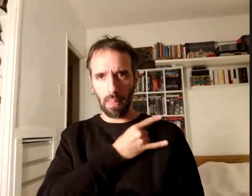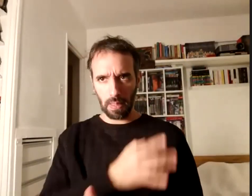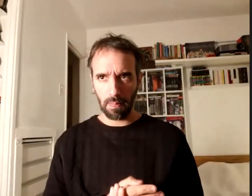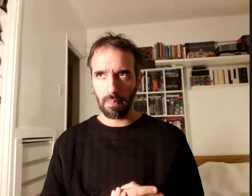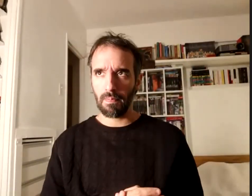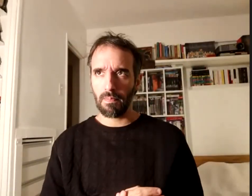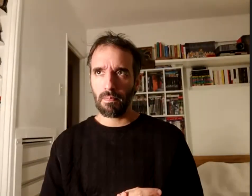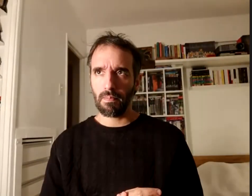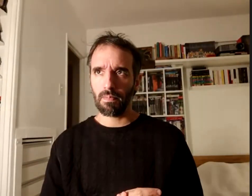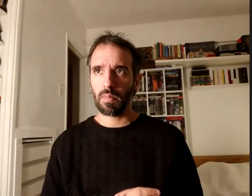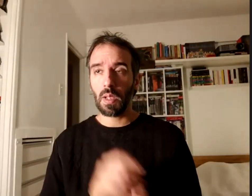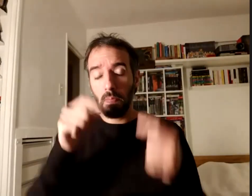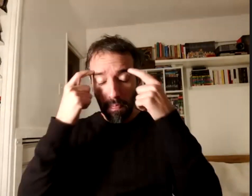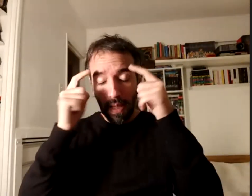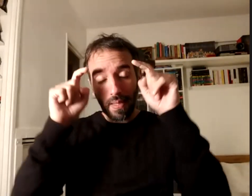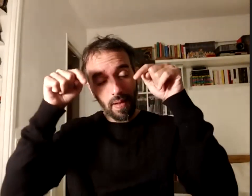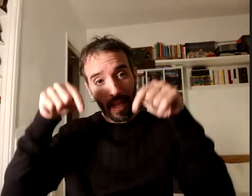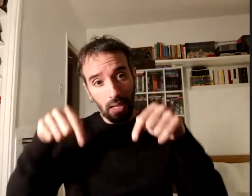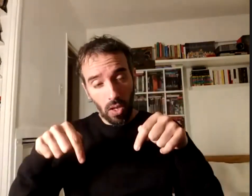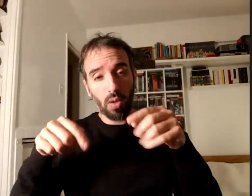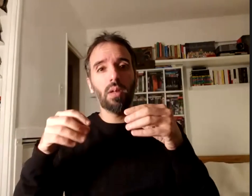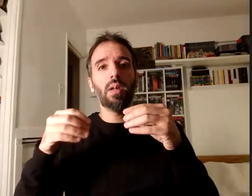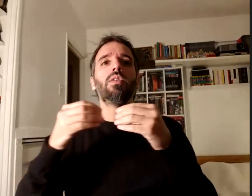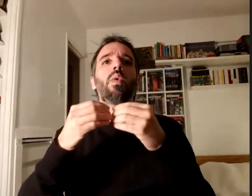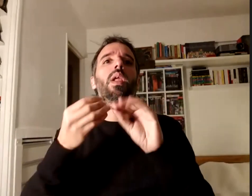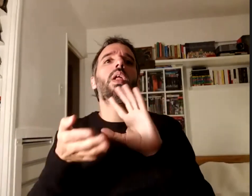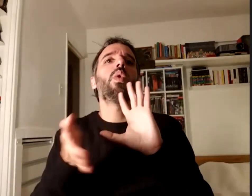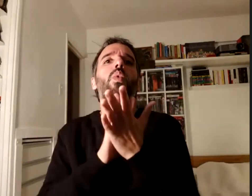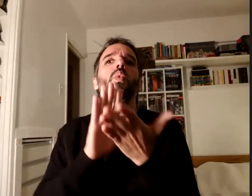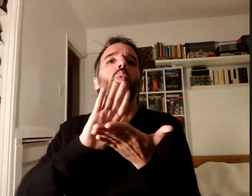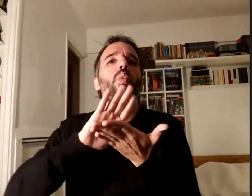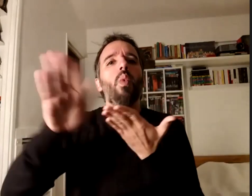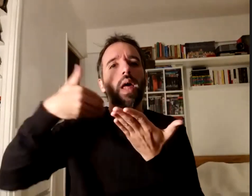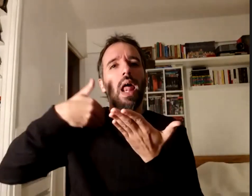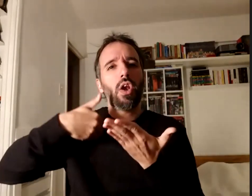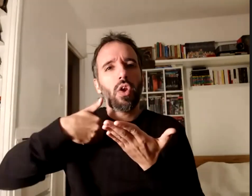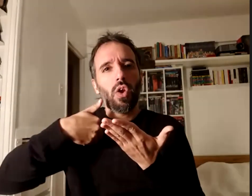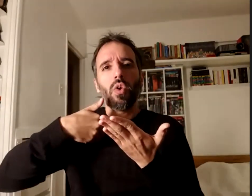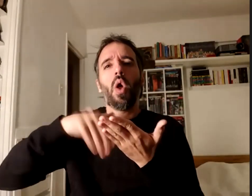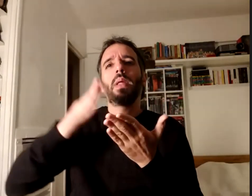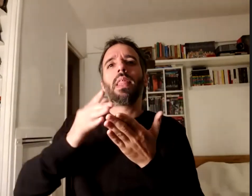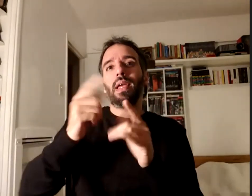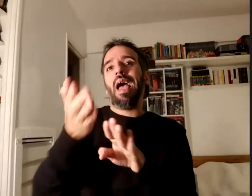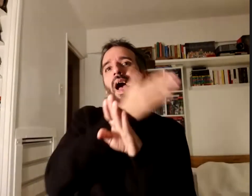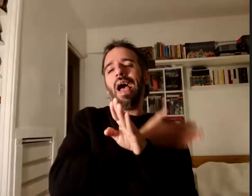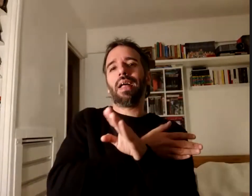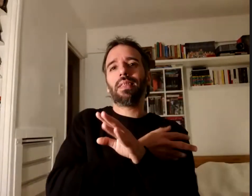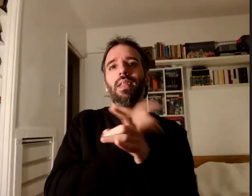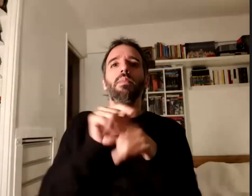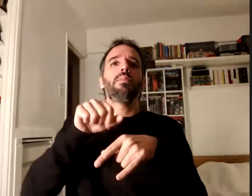mucho se habla de la nueva normalidad que se viene tras la pandemia el COVID-19 nos obligó